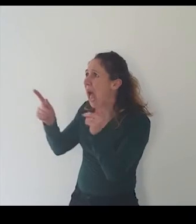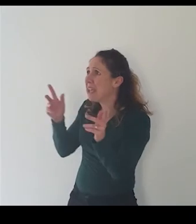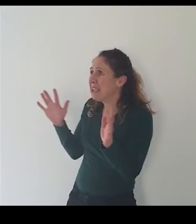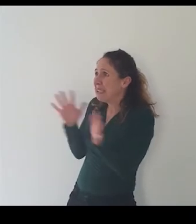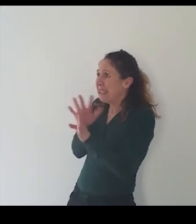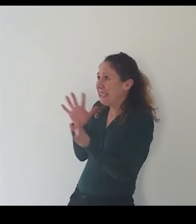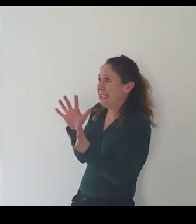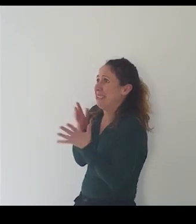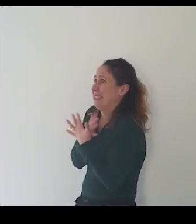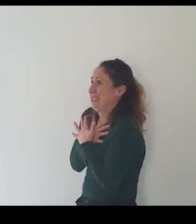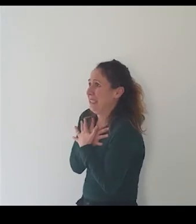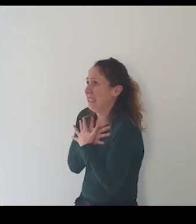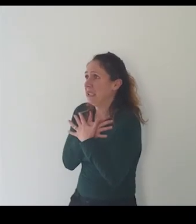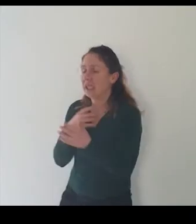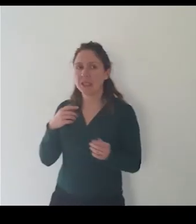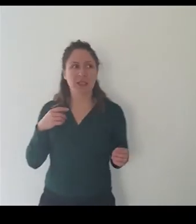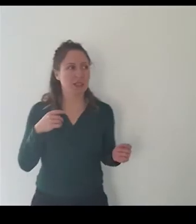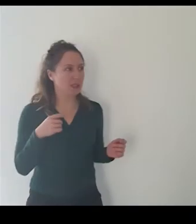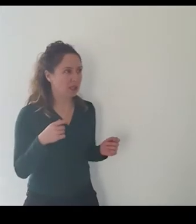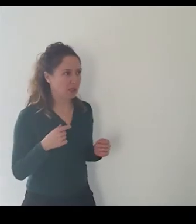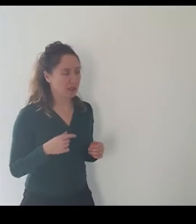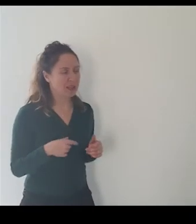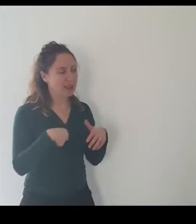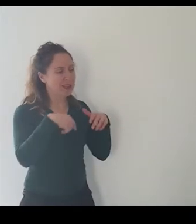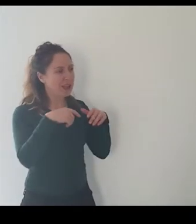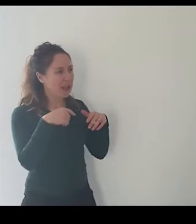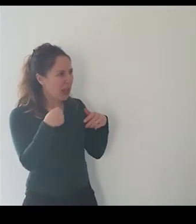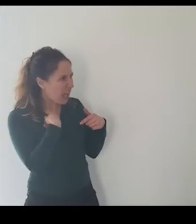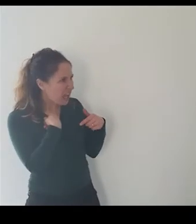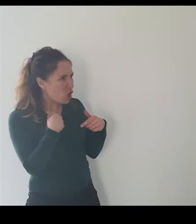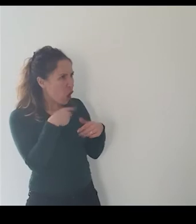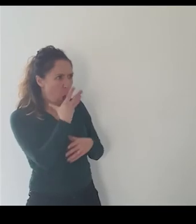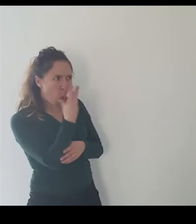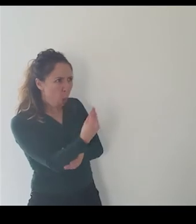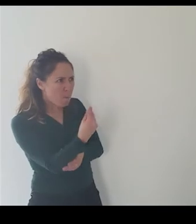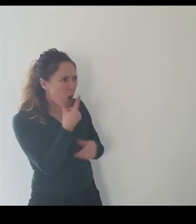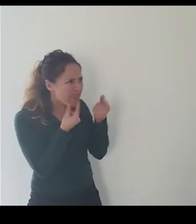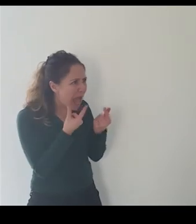sono solo una tipa che vola sui prati